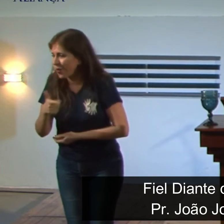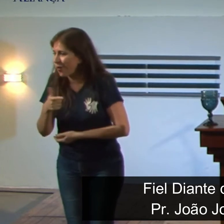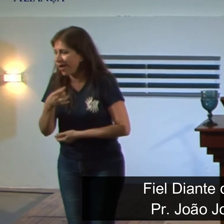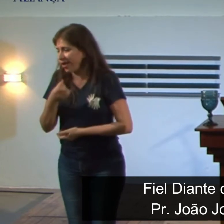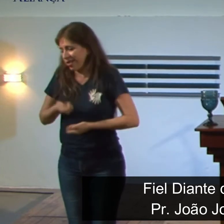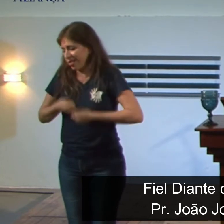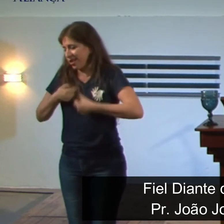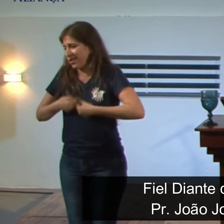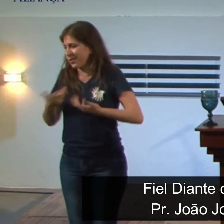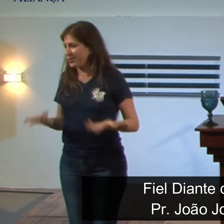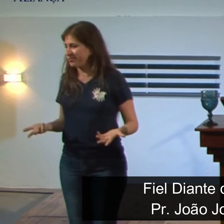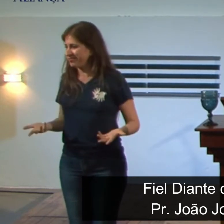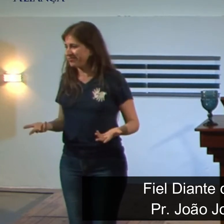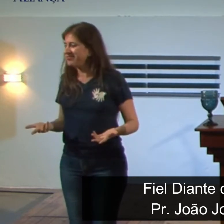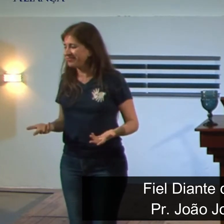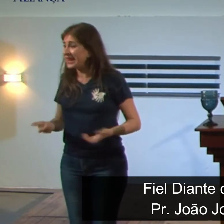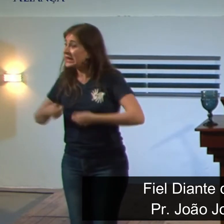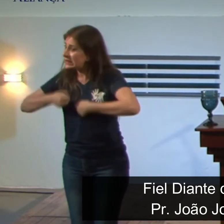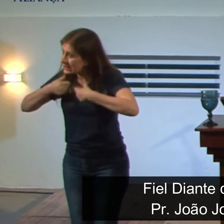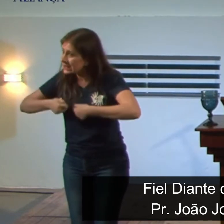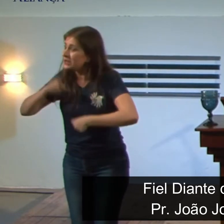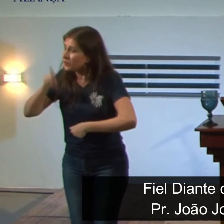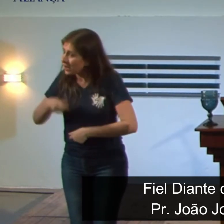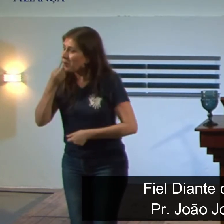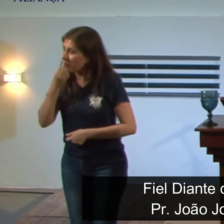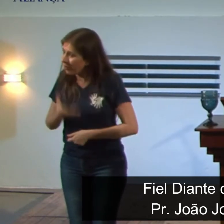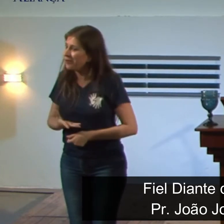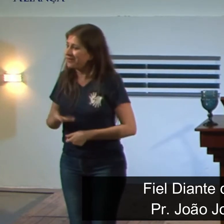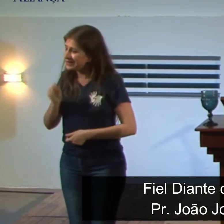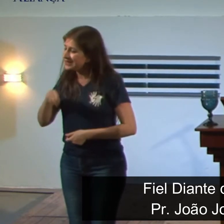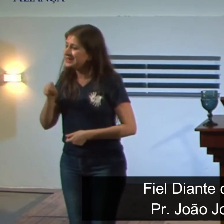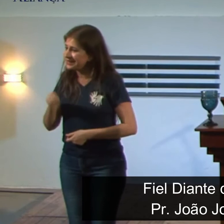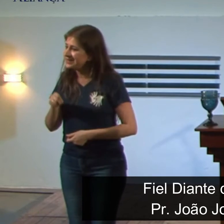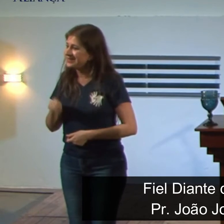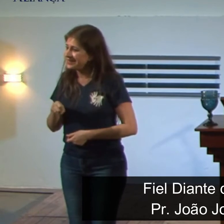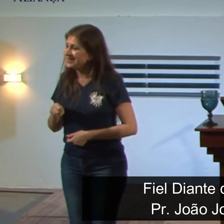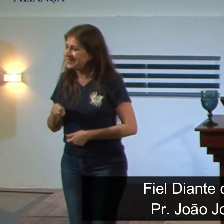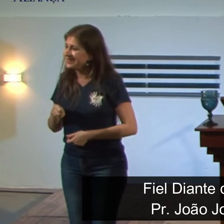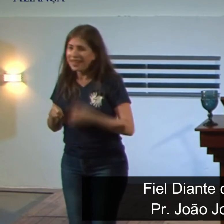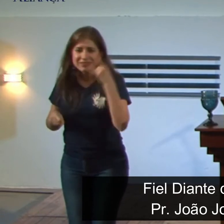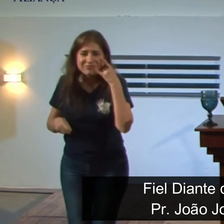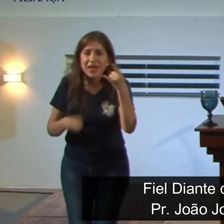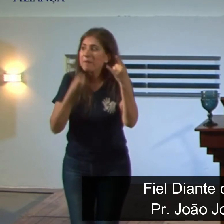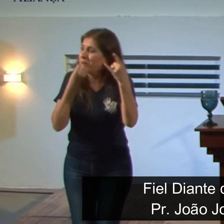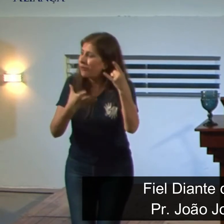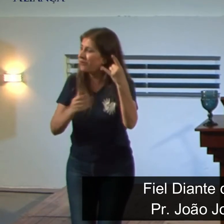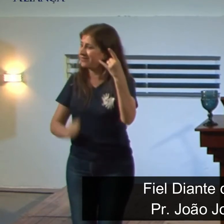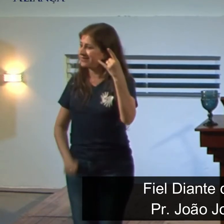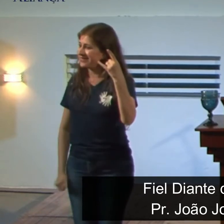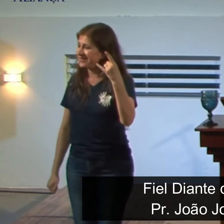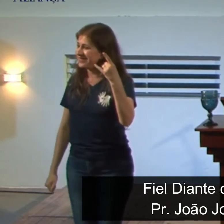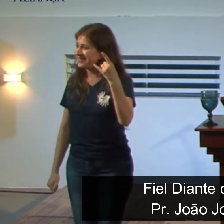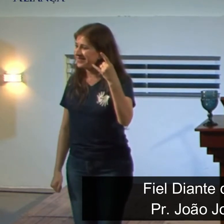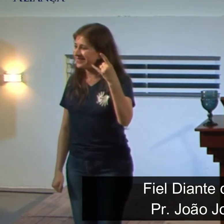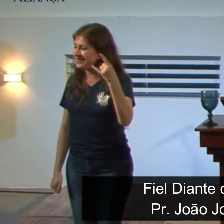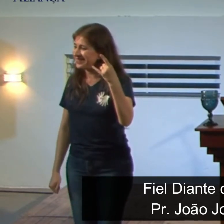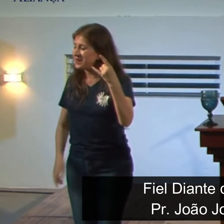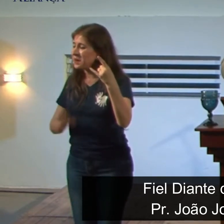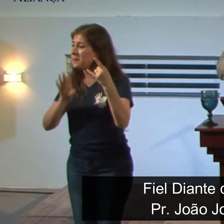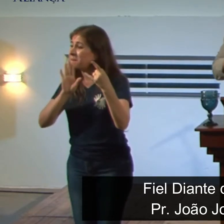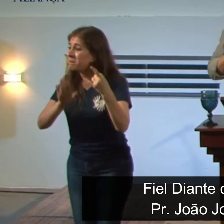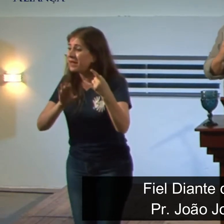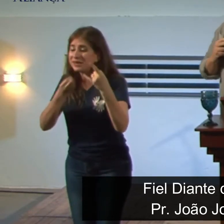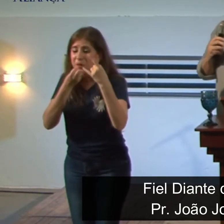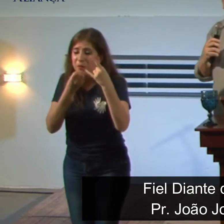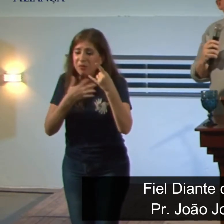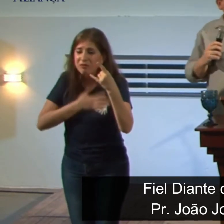resistir as filosofias vãs de um mundo perdido quando eu estou ali cessado na verdade de Deus na verdade